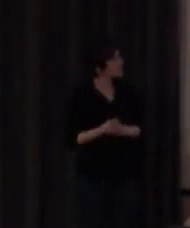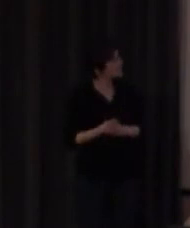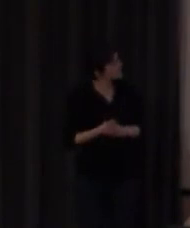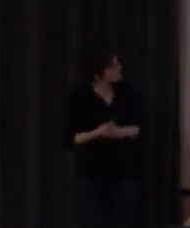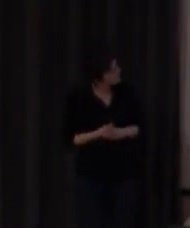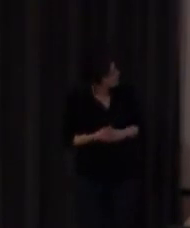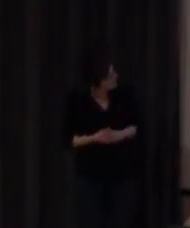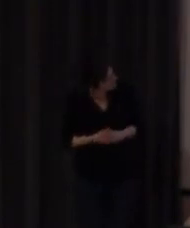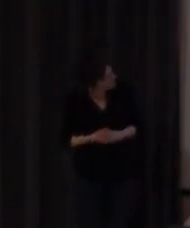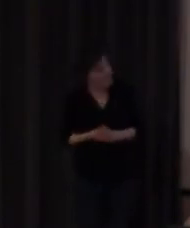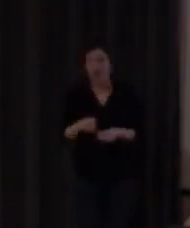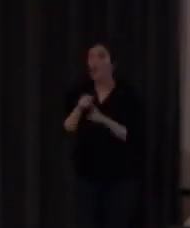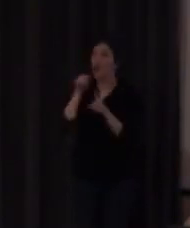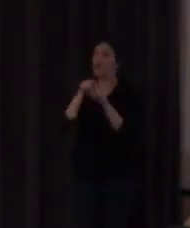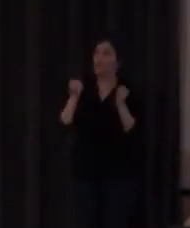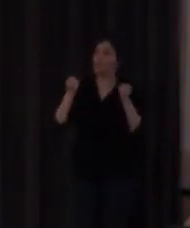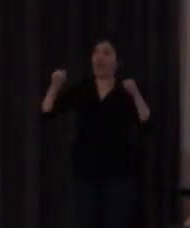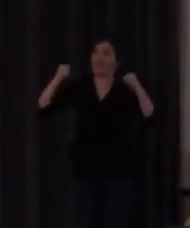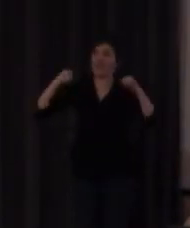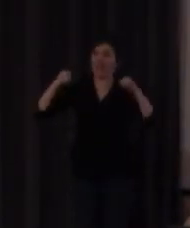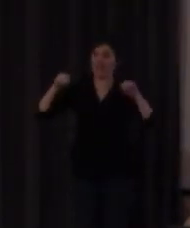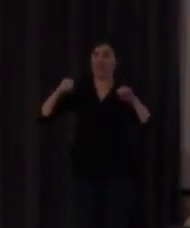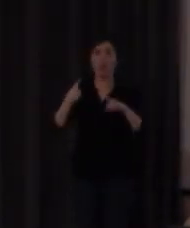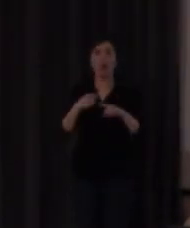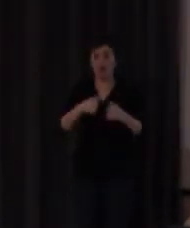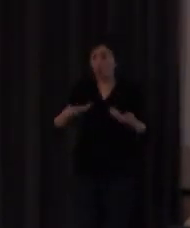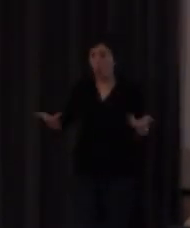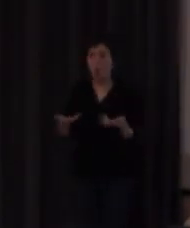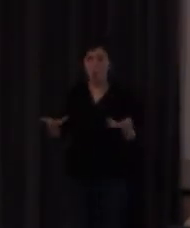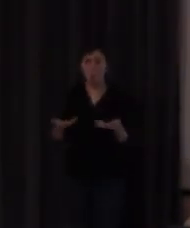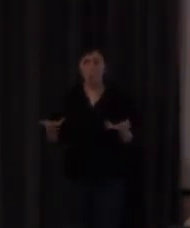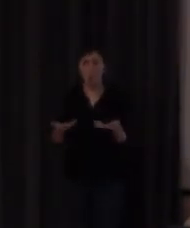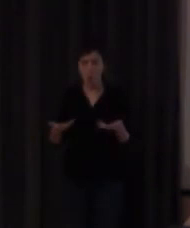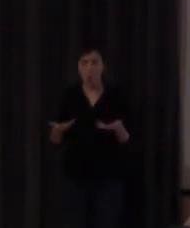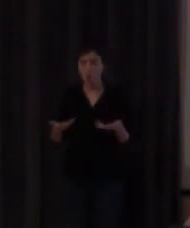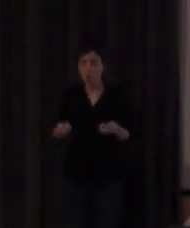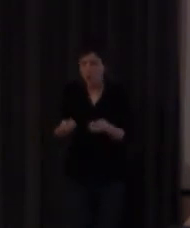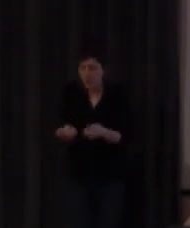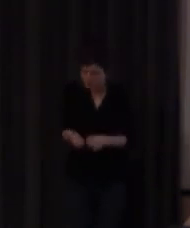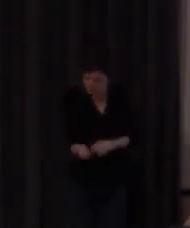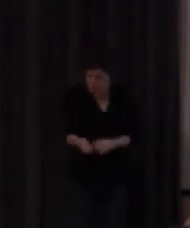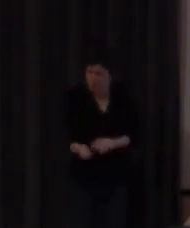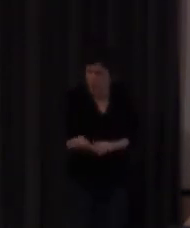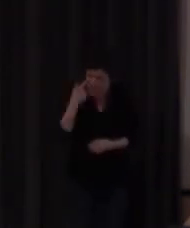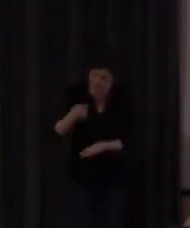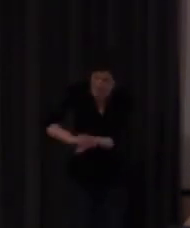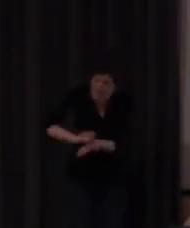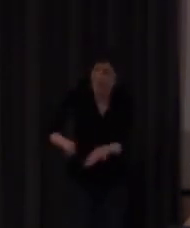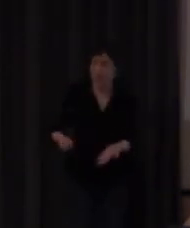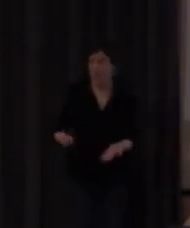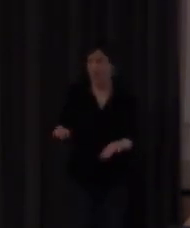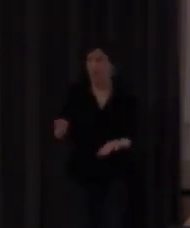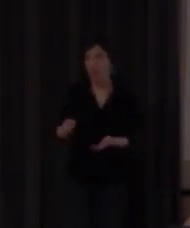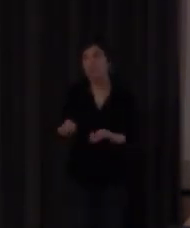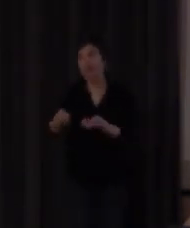practicar esto porque claro es decir a ver ¿cómo hago yo para que escriban? para que no sea venga y de deberes